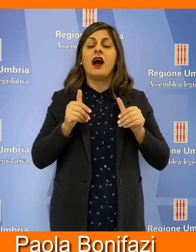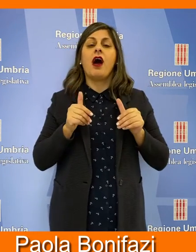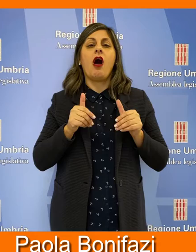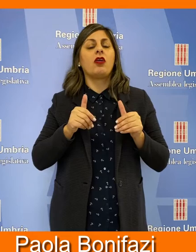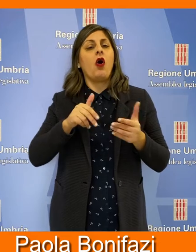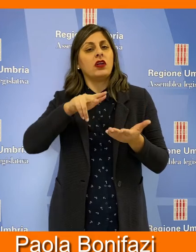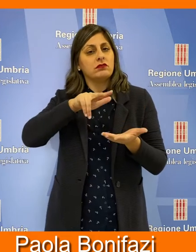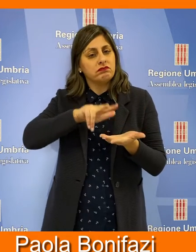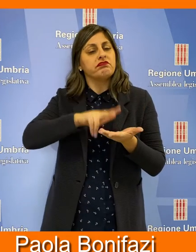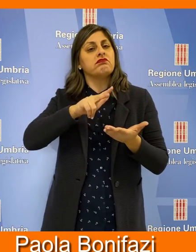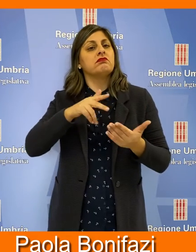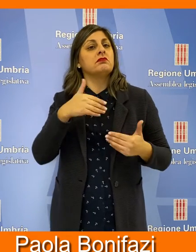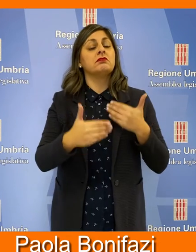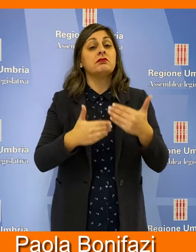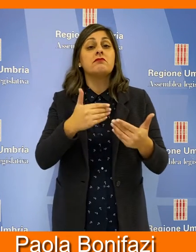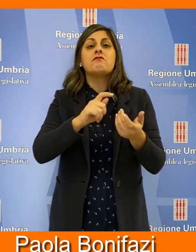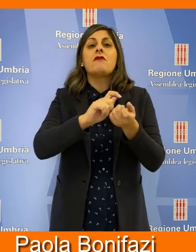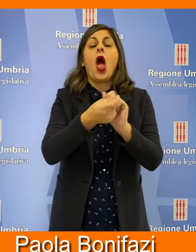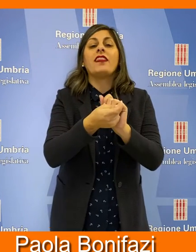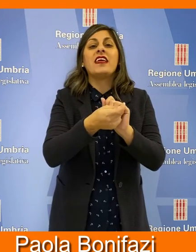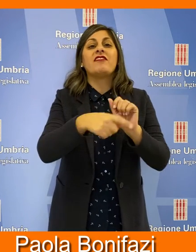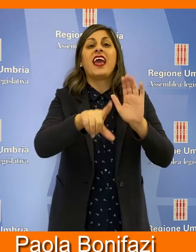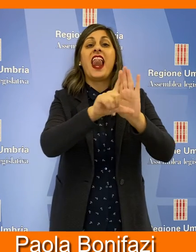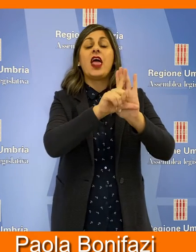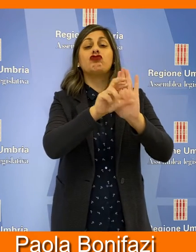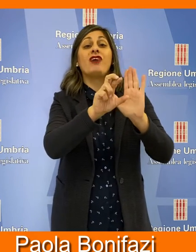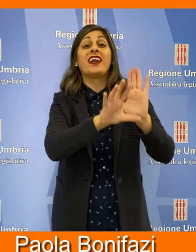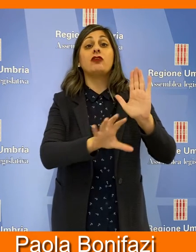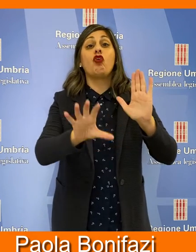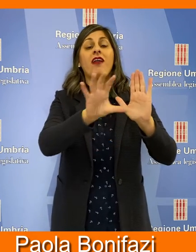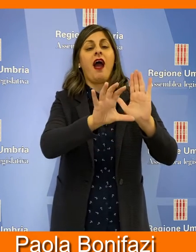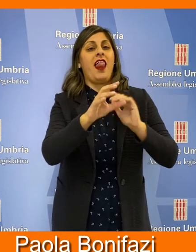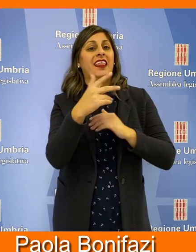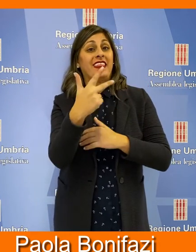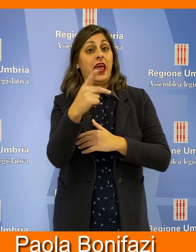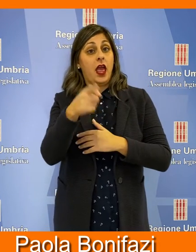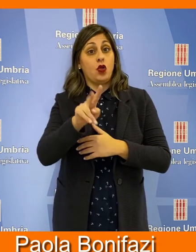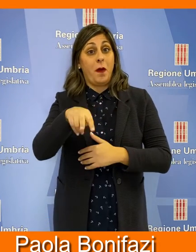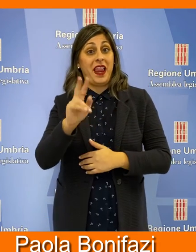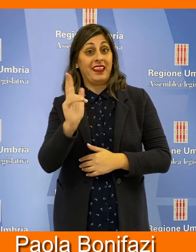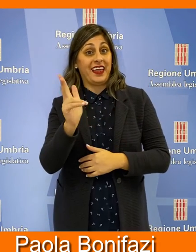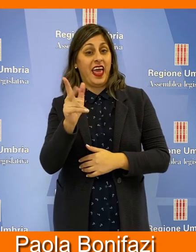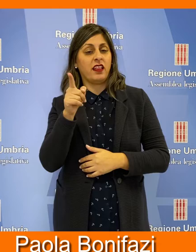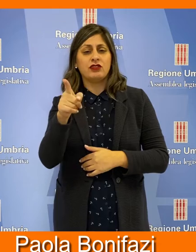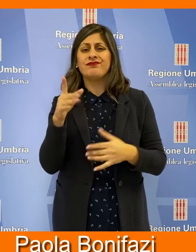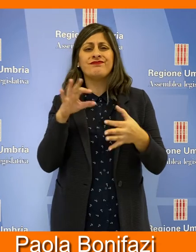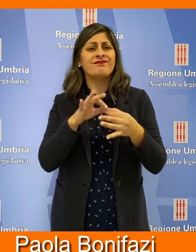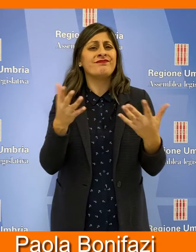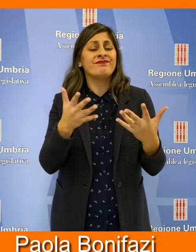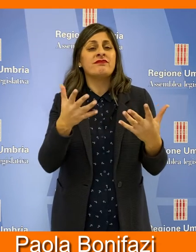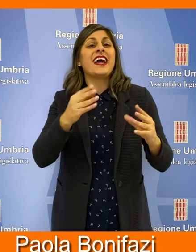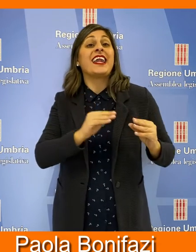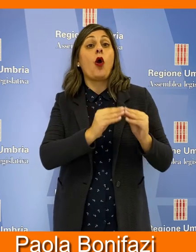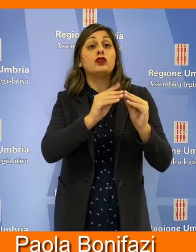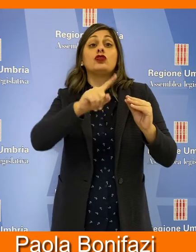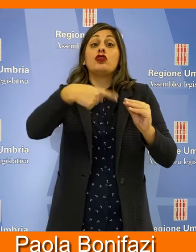dato il via libera ad alcune modifiche alla legge regionale 3 del 2013 per la ricostruzione post-sisma